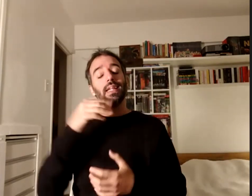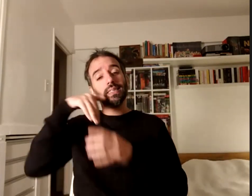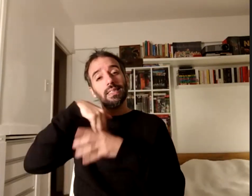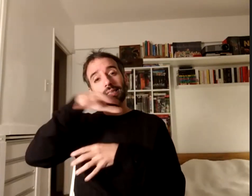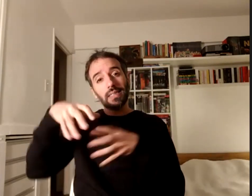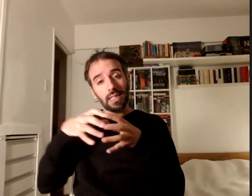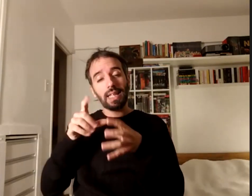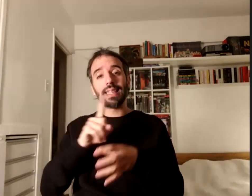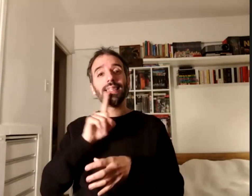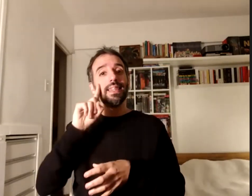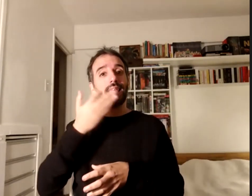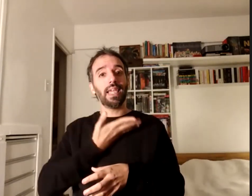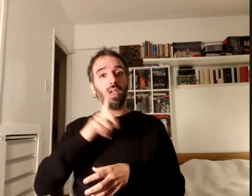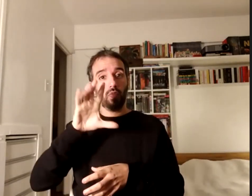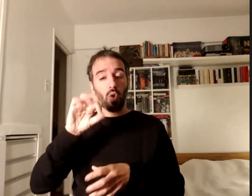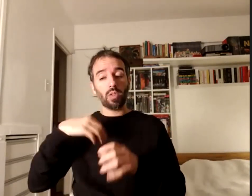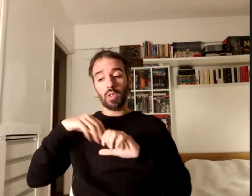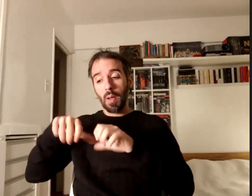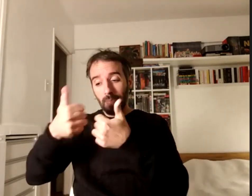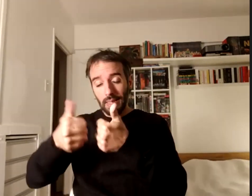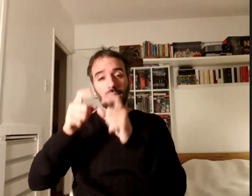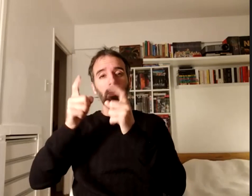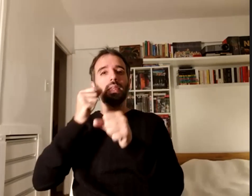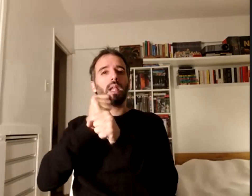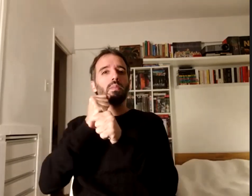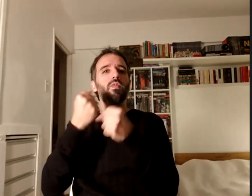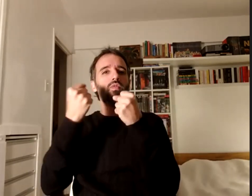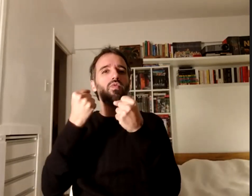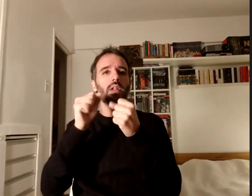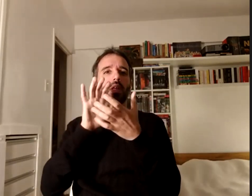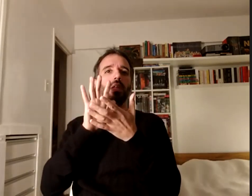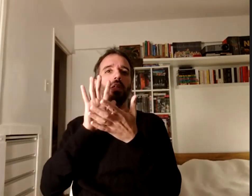cuando empecé trabajamos el tema muy fuertemente de la inclusión educativa íbamos a escuelas